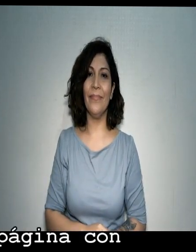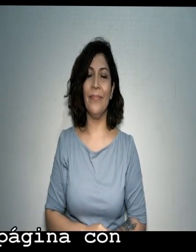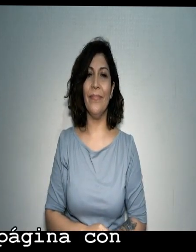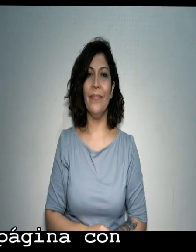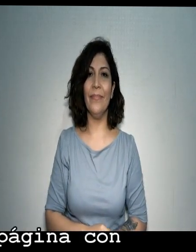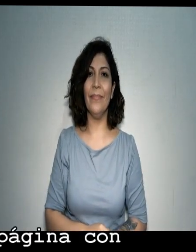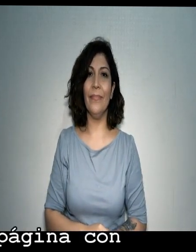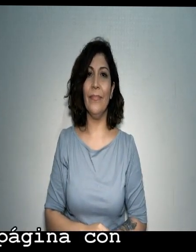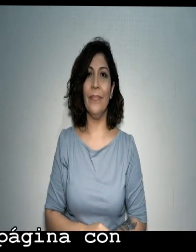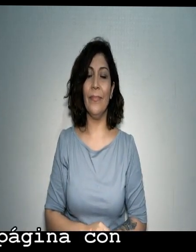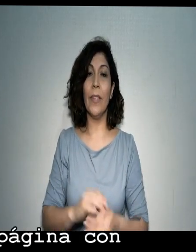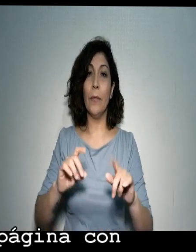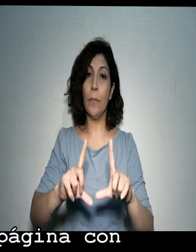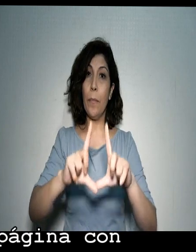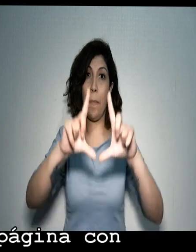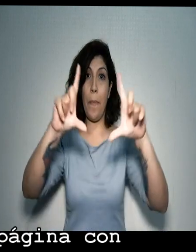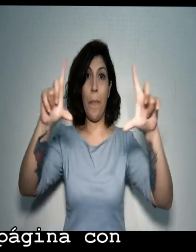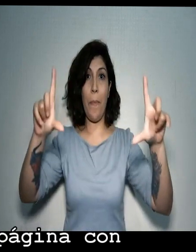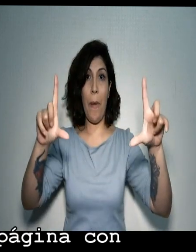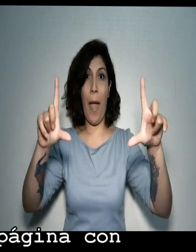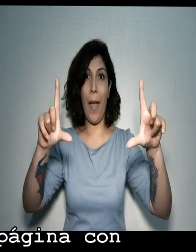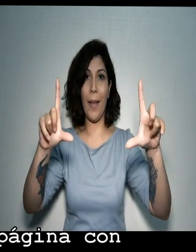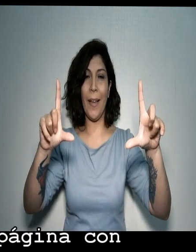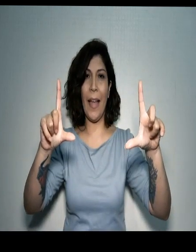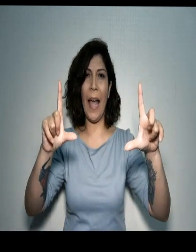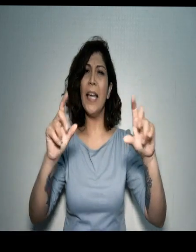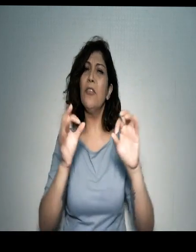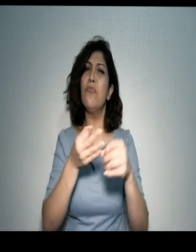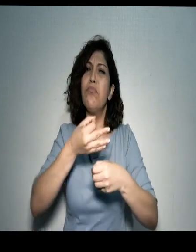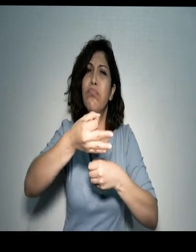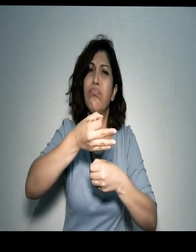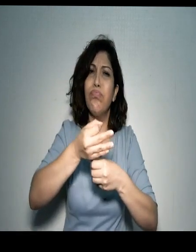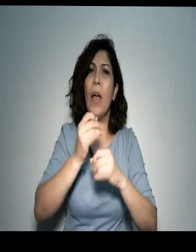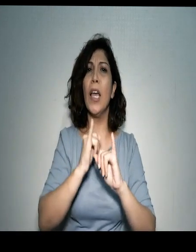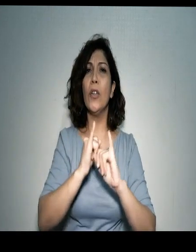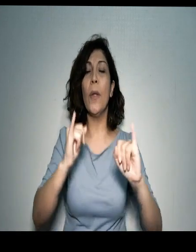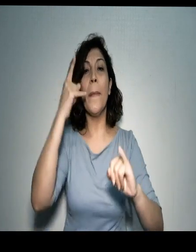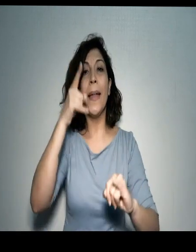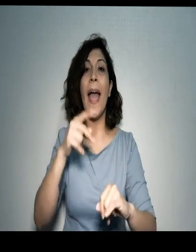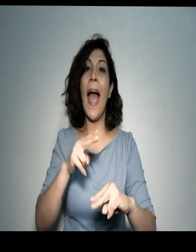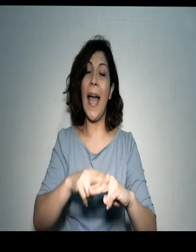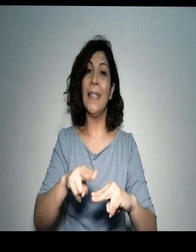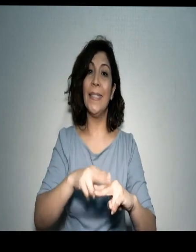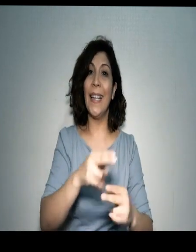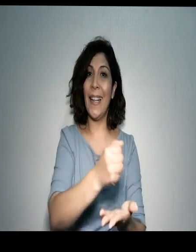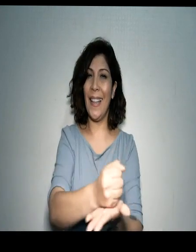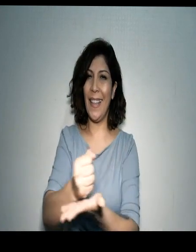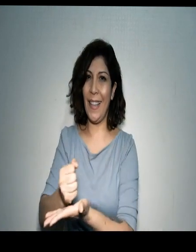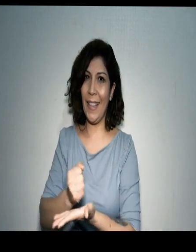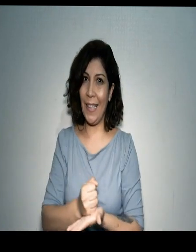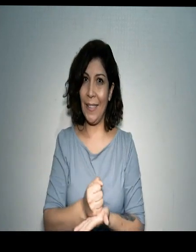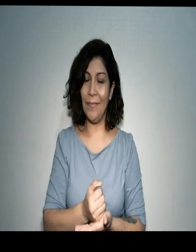Nos llevará a esta página con las recomendaciones para realizar el trámite.